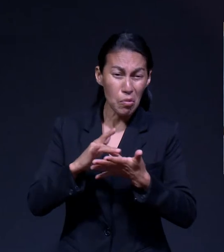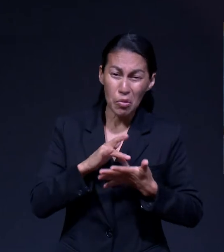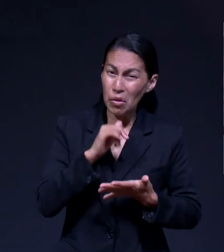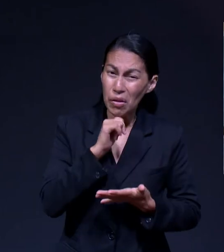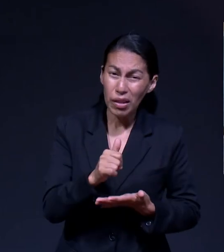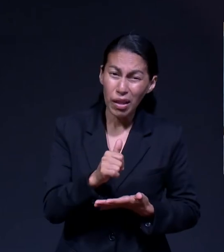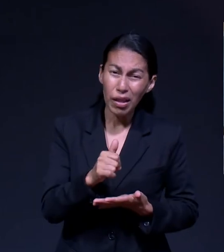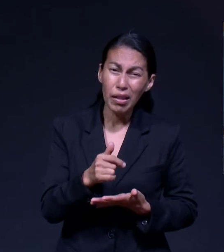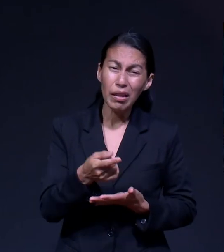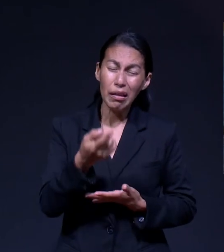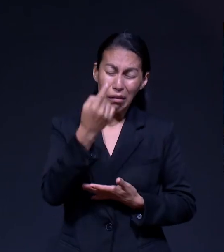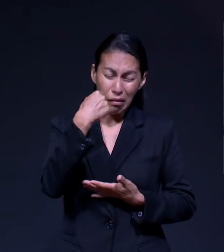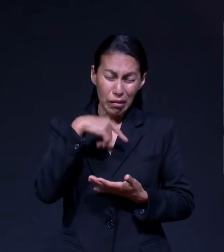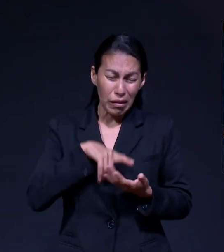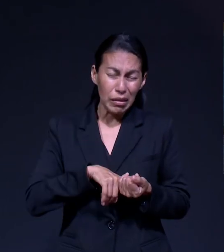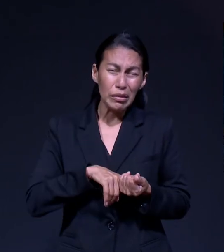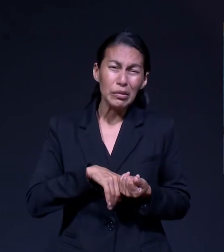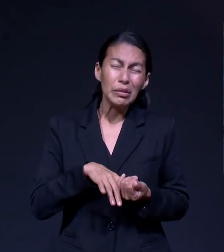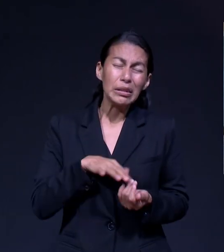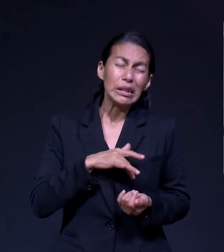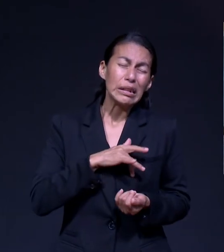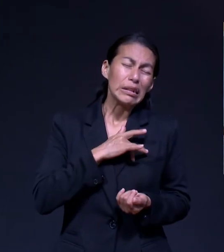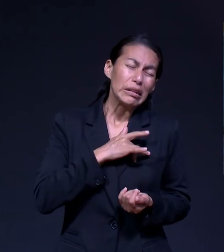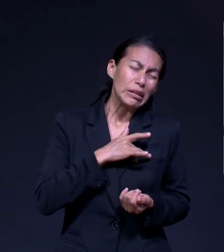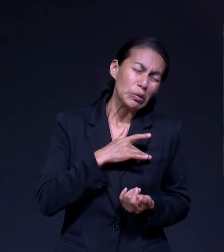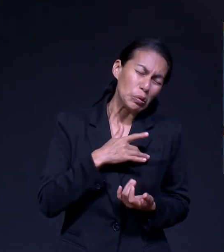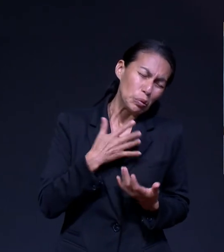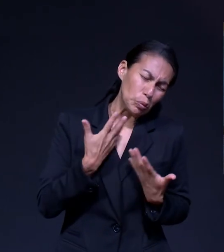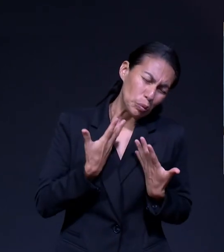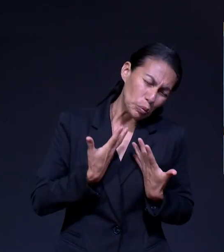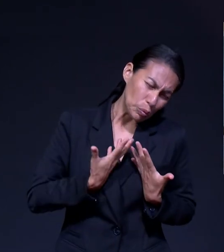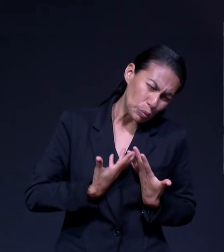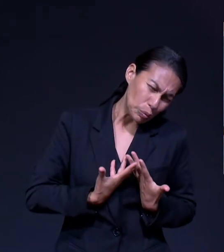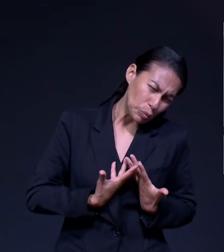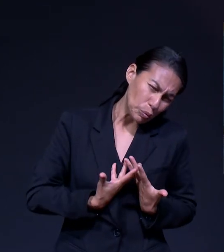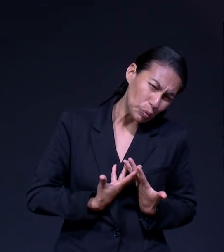¿Cómo se siente esa persona que no ha orado durante años?